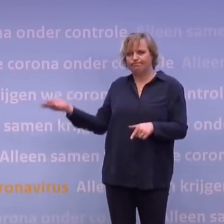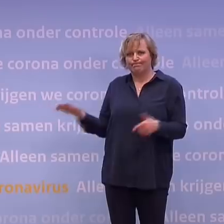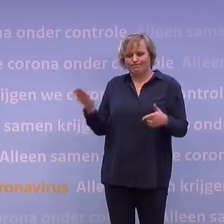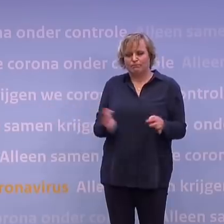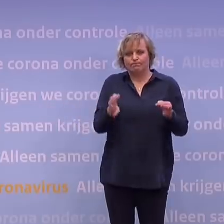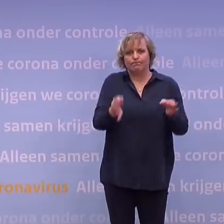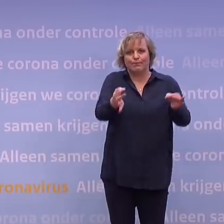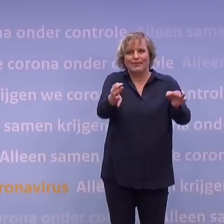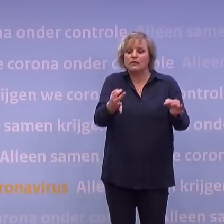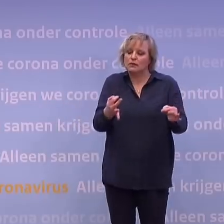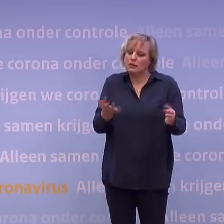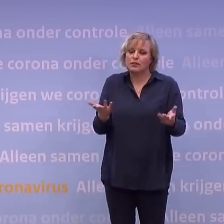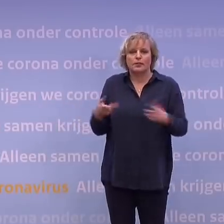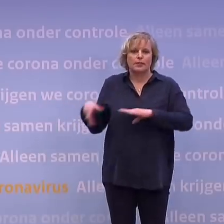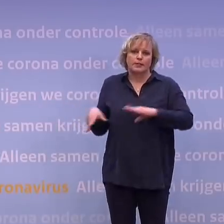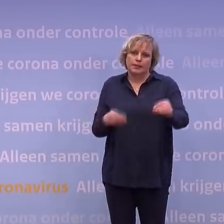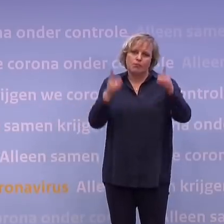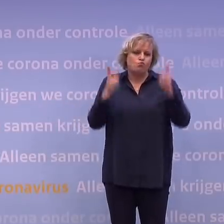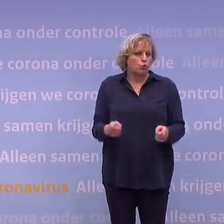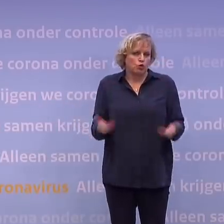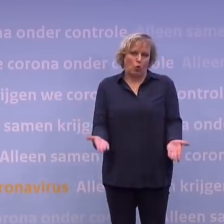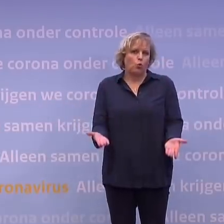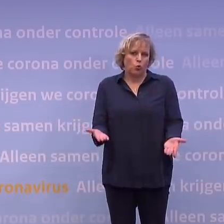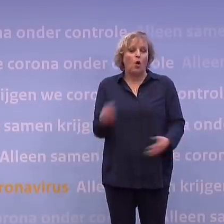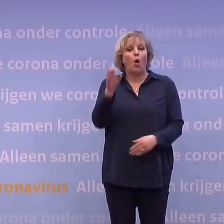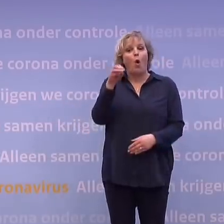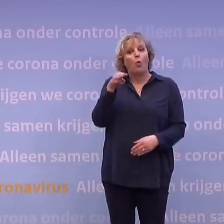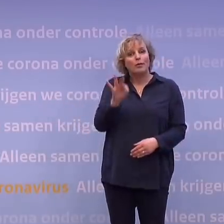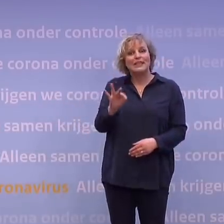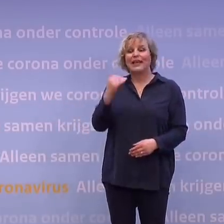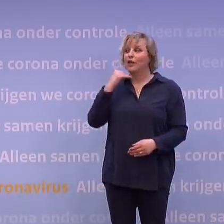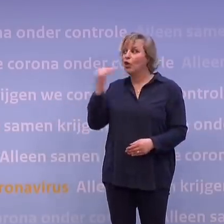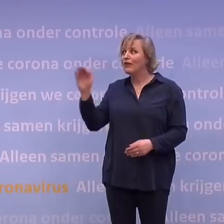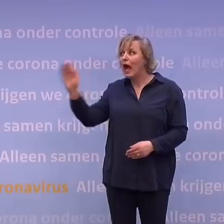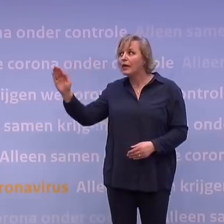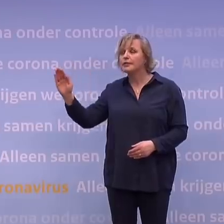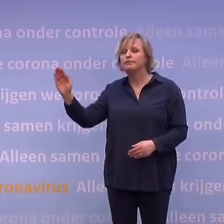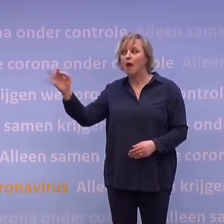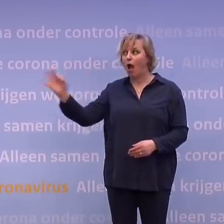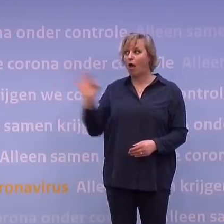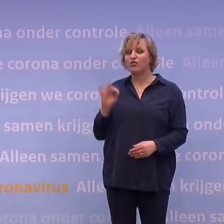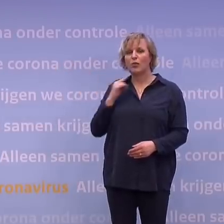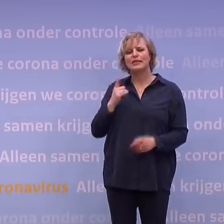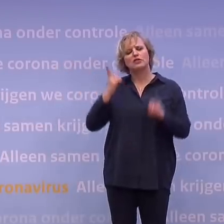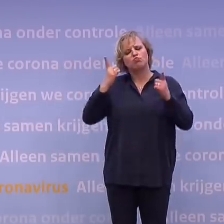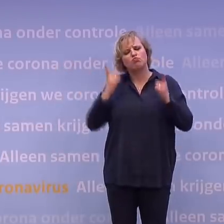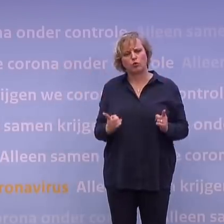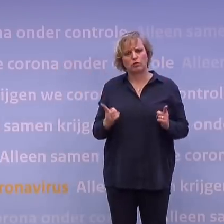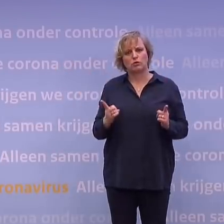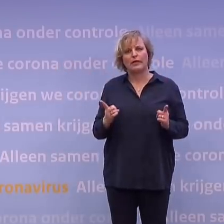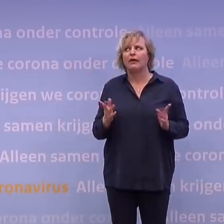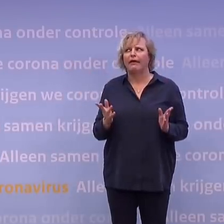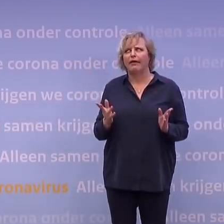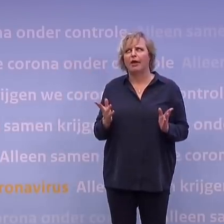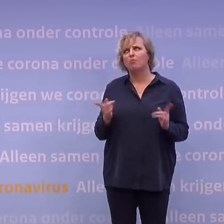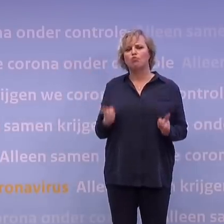keuze niet, je moet dit nu echt doen. En het OMT, we hebben dat expliciet gevraagd, ze zegt, jullie moeten dit, ja, wij moeten niks